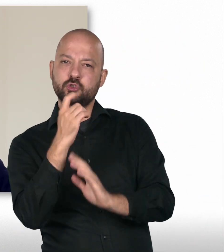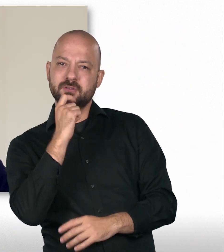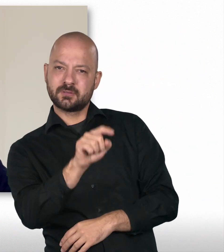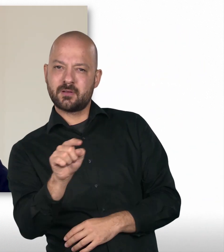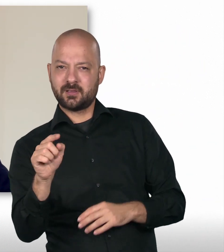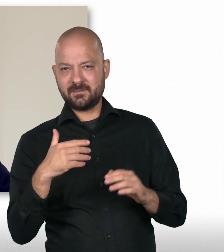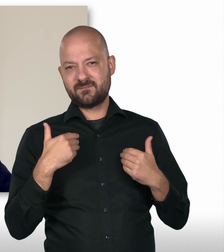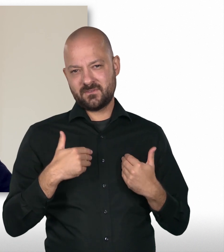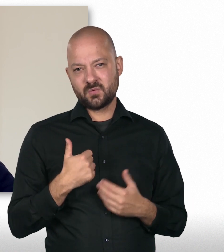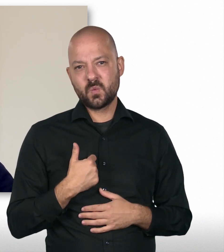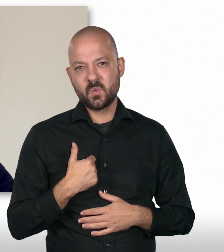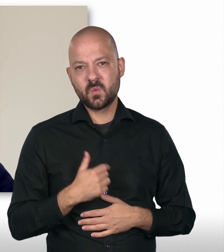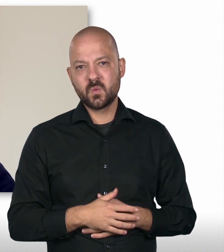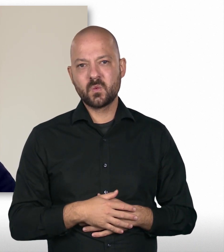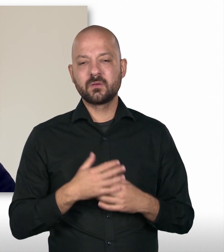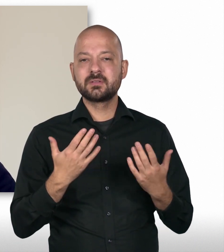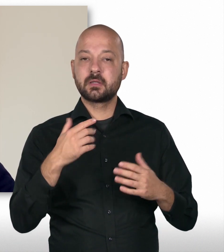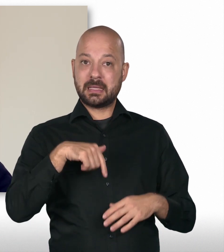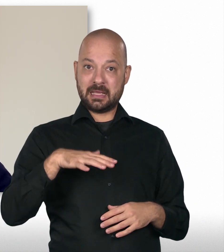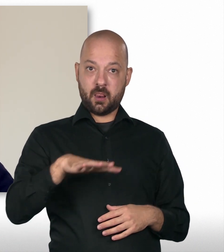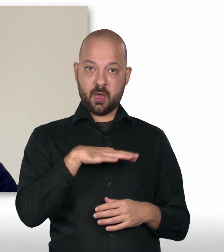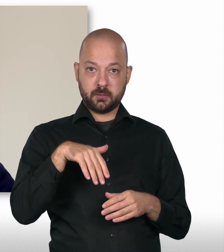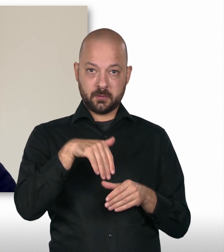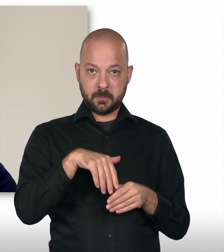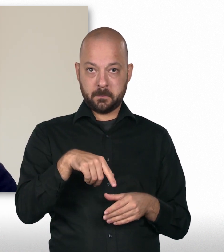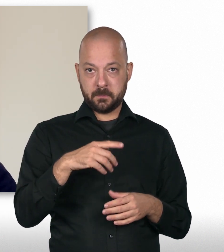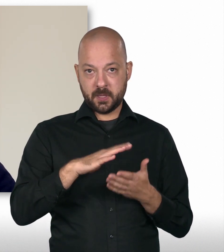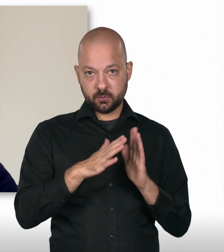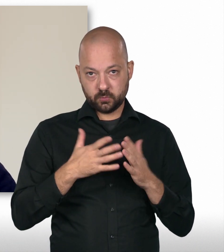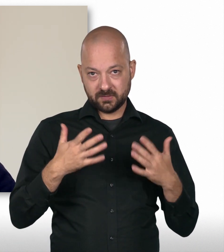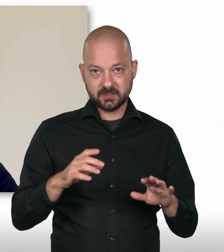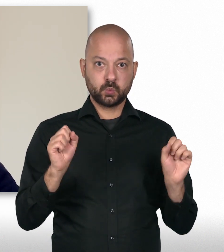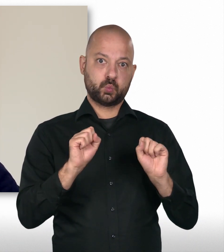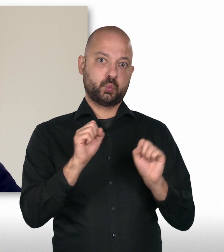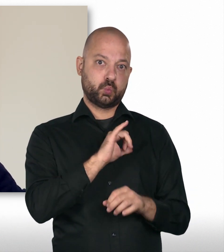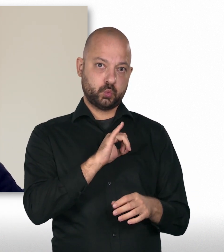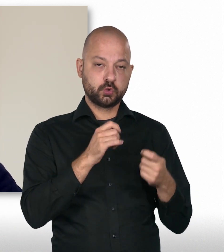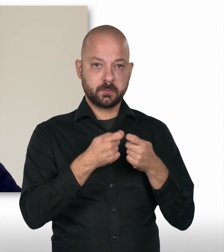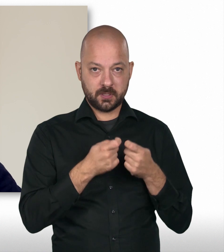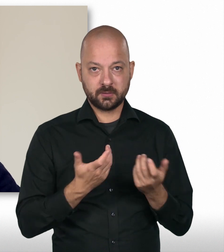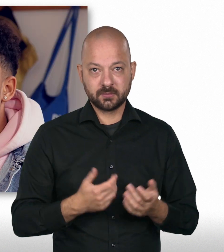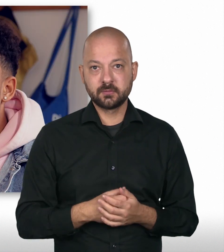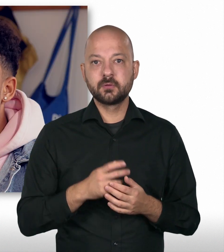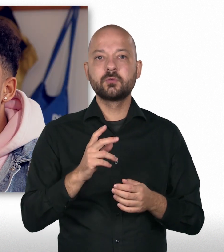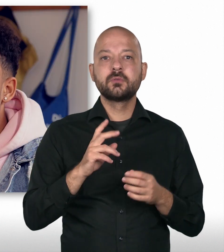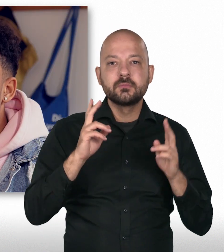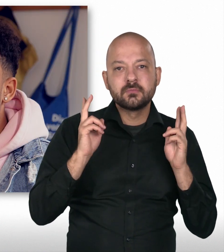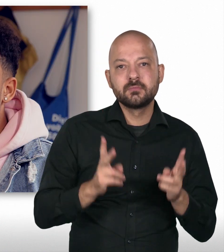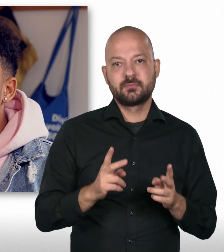auf die praktischen Dinge, also das Inlandspraktikum, was wir hatten. Das war schon sehr interessant, sehr spannend. Also die Arbeit im Auswärtigen Amt